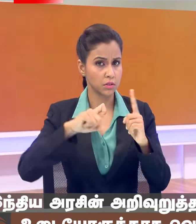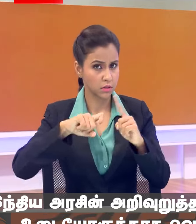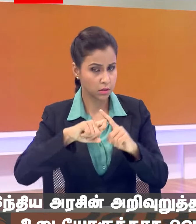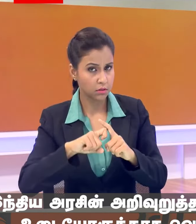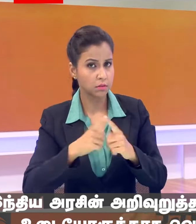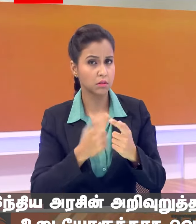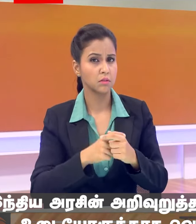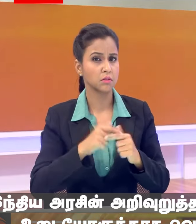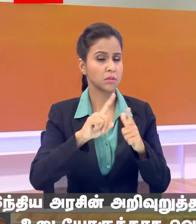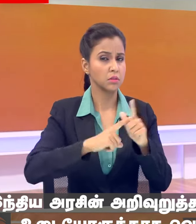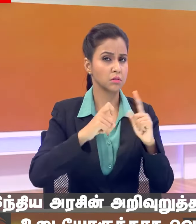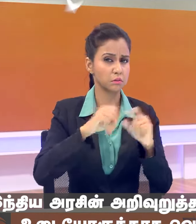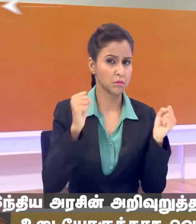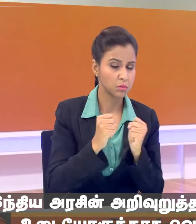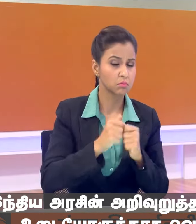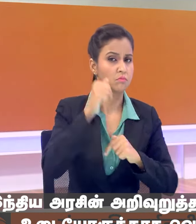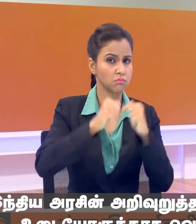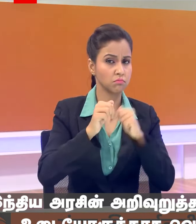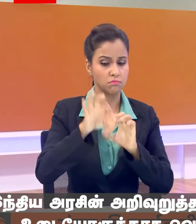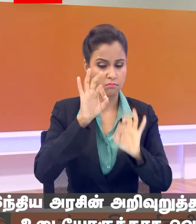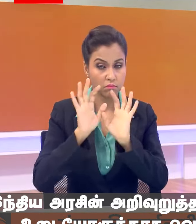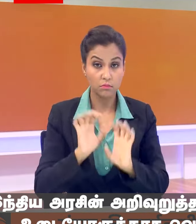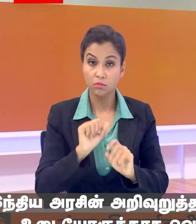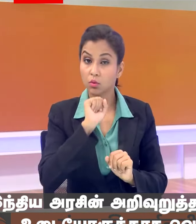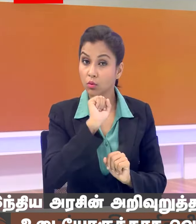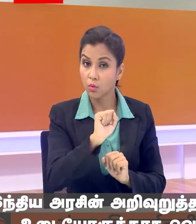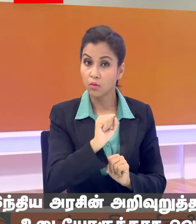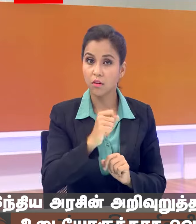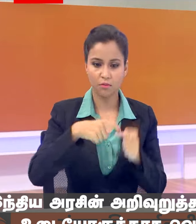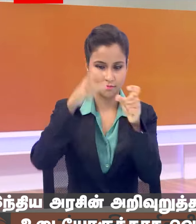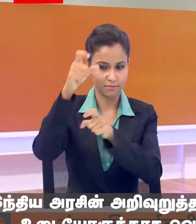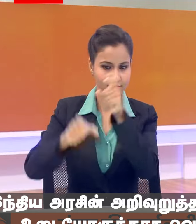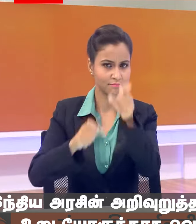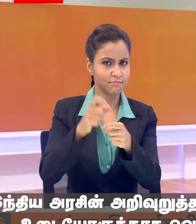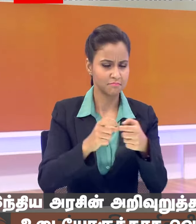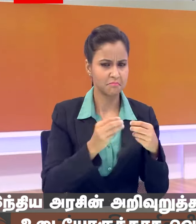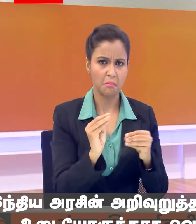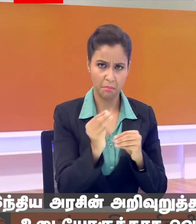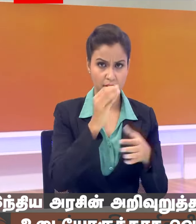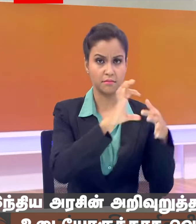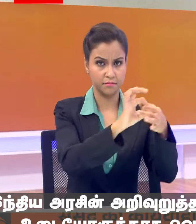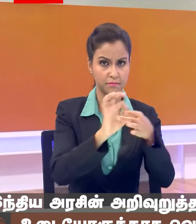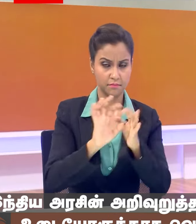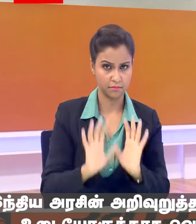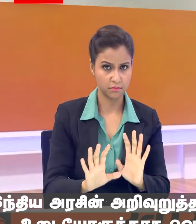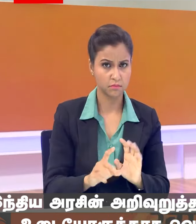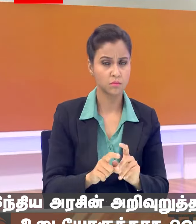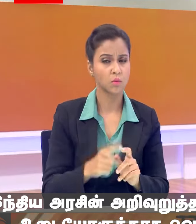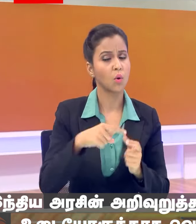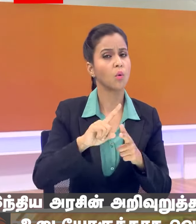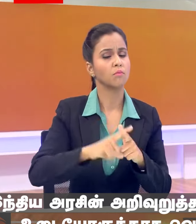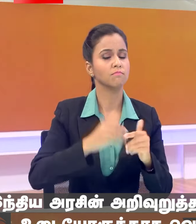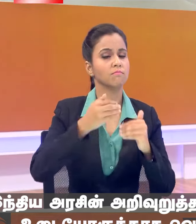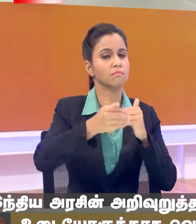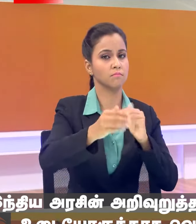चुनवे पब्लिक रिप्रेजेंटेटिव हों जिनका लोगों के साथ में बेटर कनेक्ट हो ताकि लोगों जमूरियत आगे